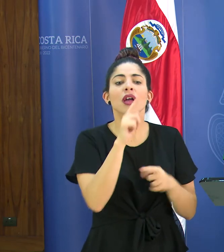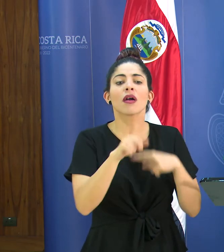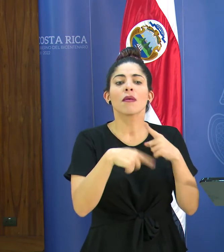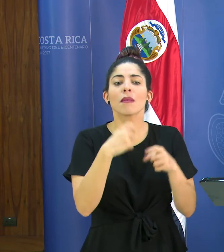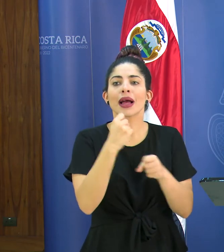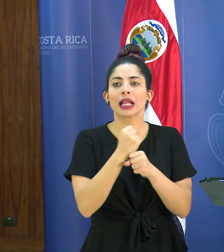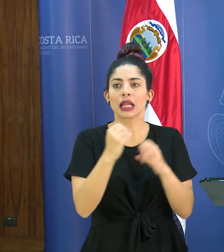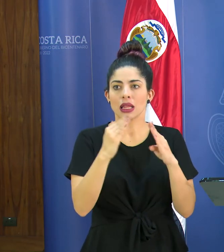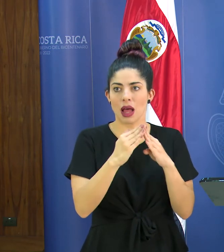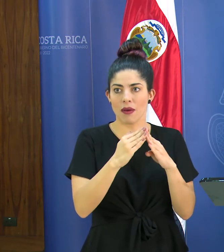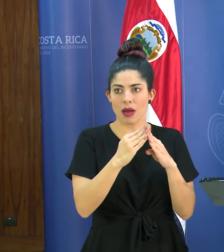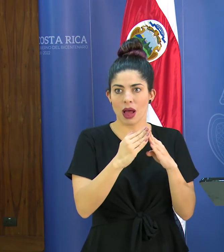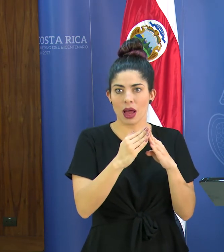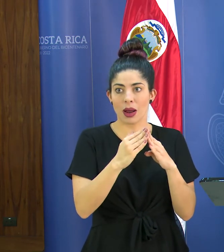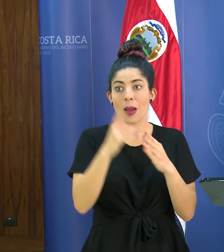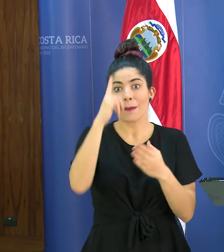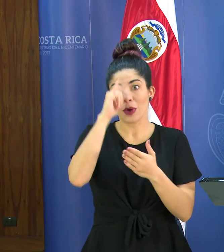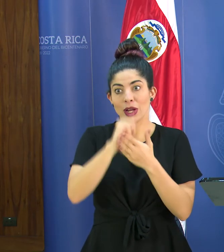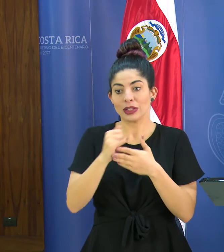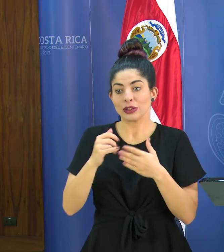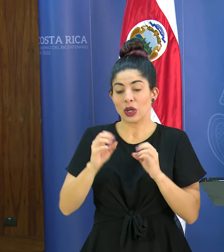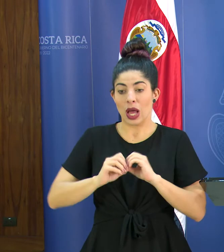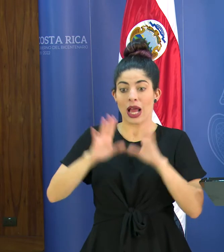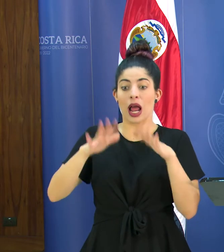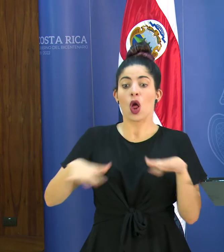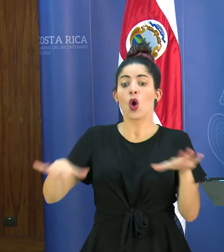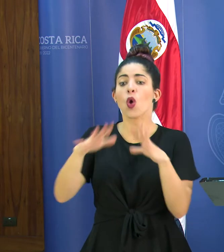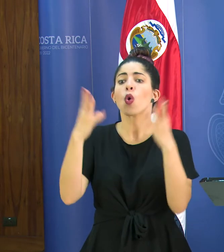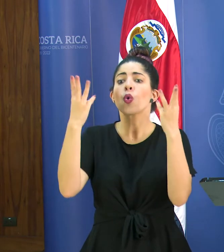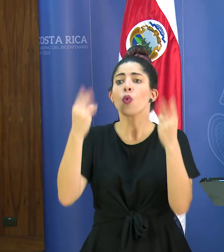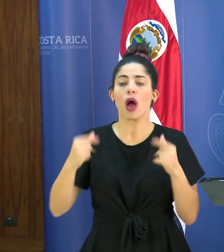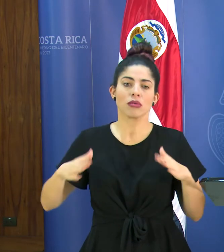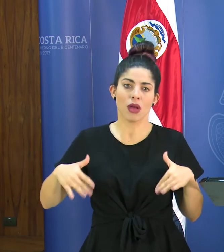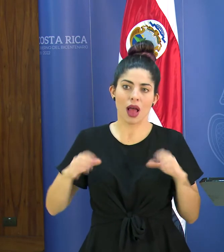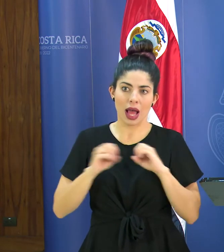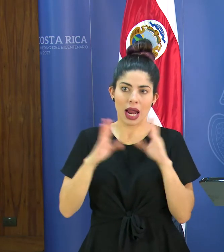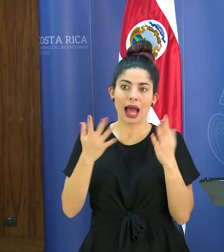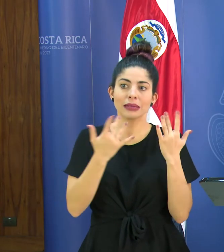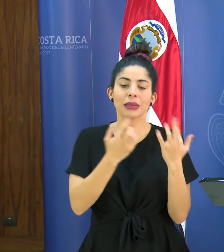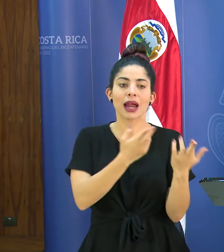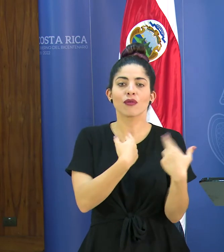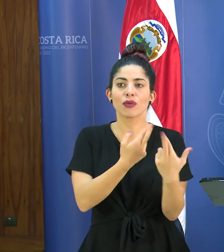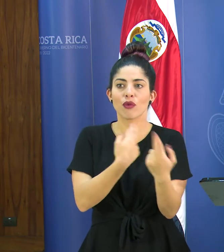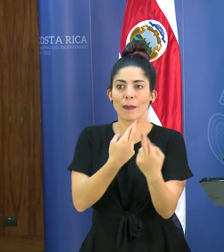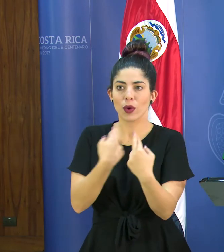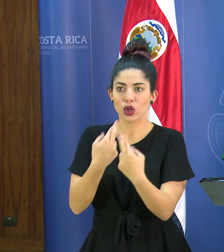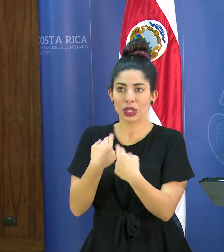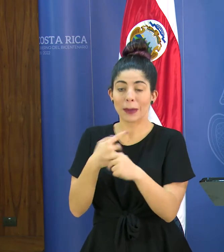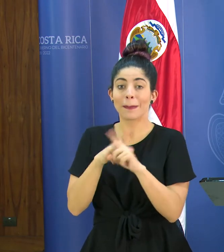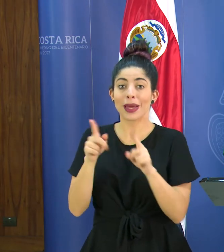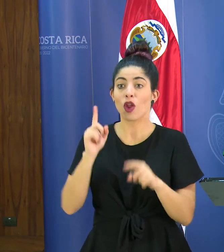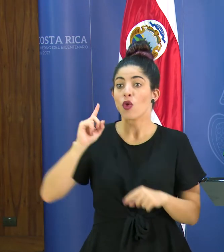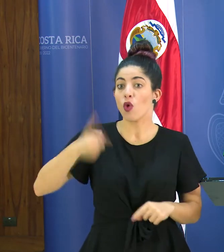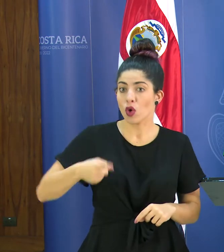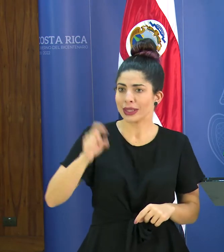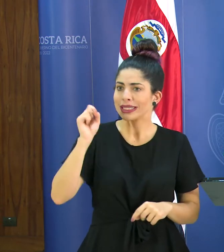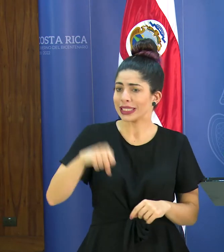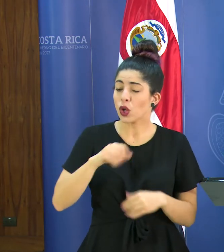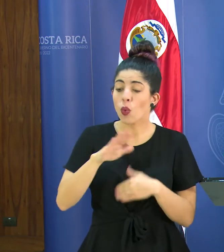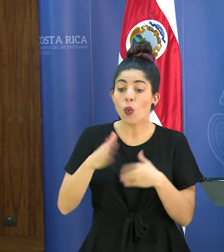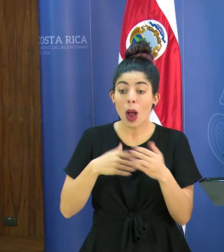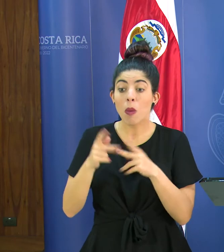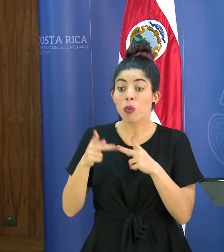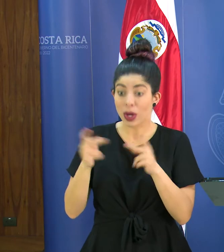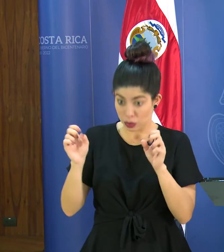por tanto el universo todavía no lo tenemos claro de cuánto será la totalidad de personas pero sí la instrucción es que todos los puestos